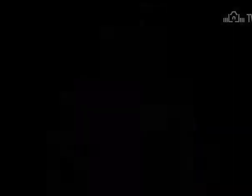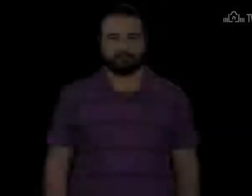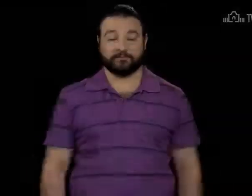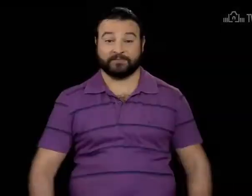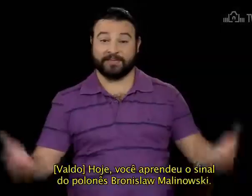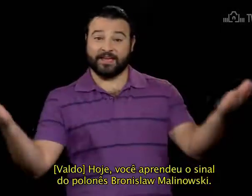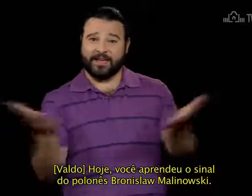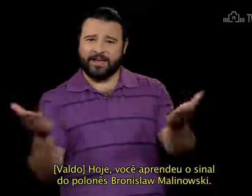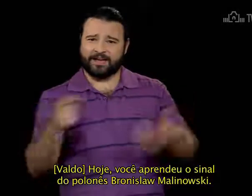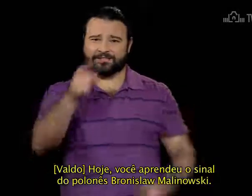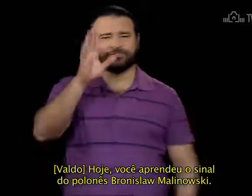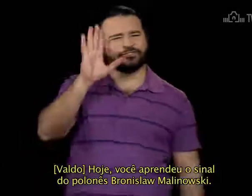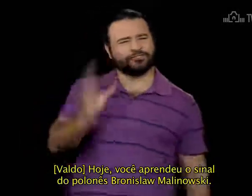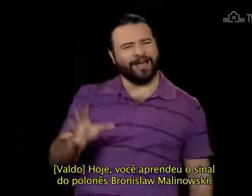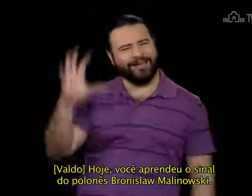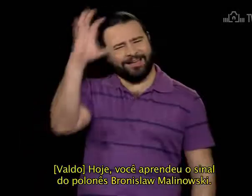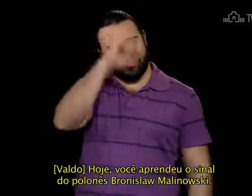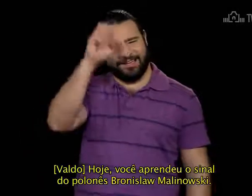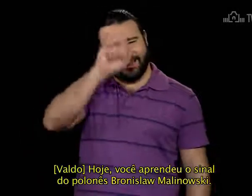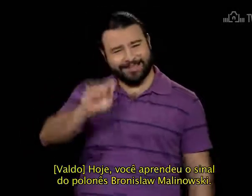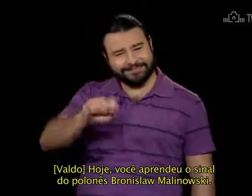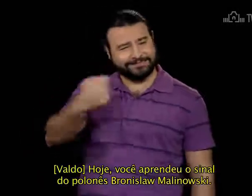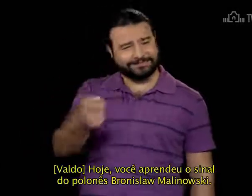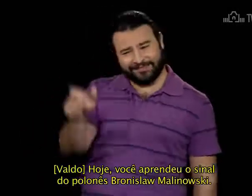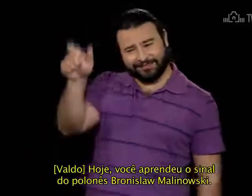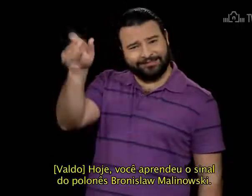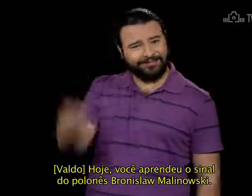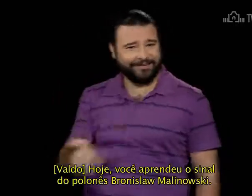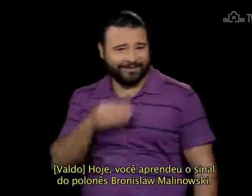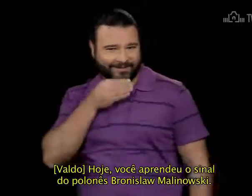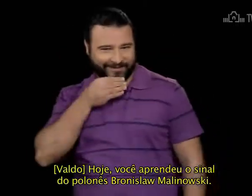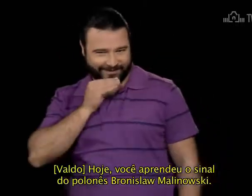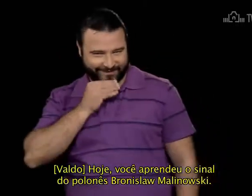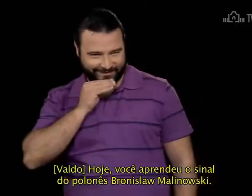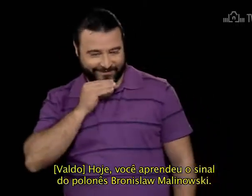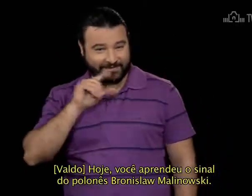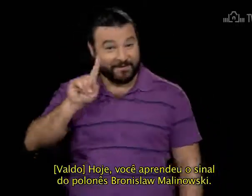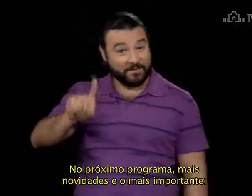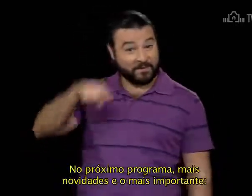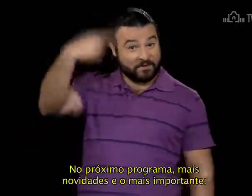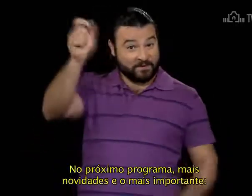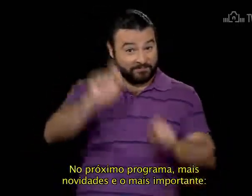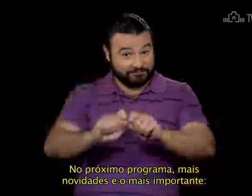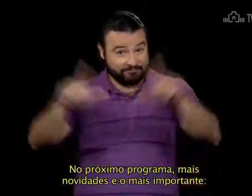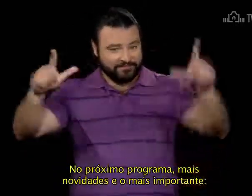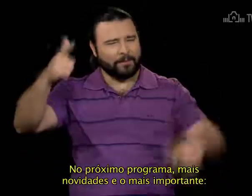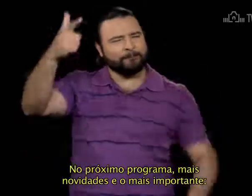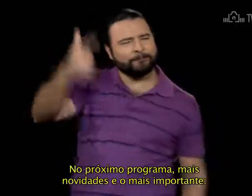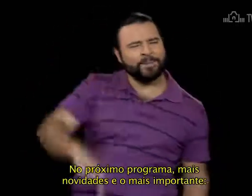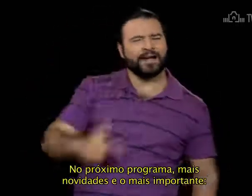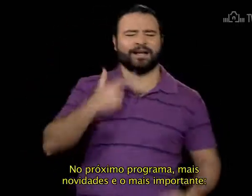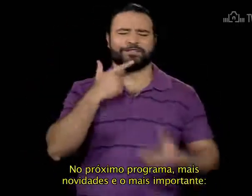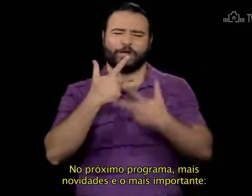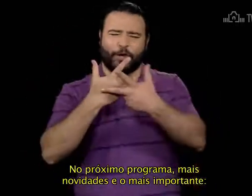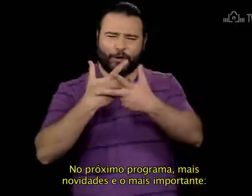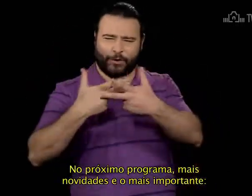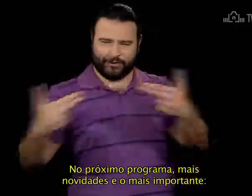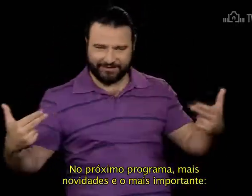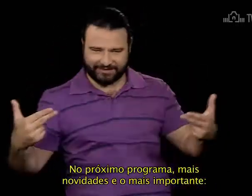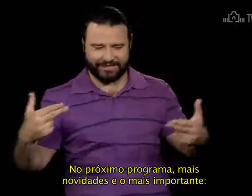Hoje você aprendeu o sinal Do polonês Bronislaw Malinovski No próximo programa Mais